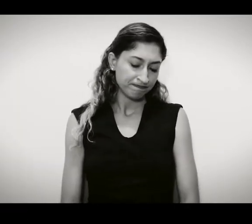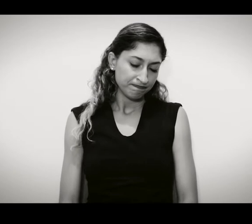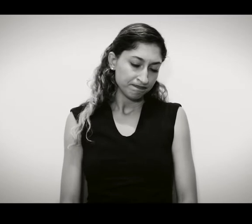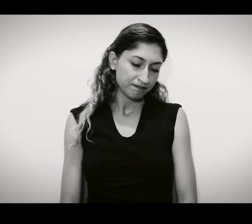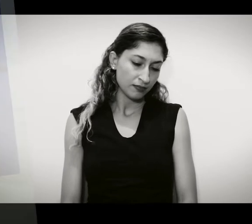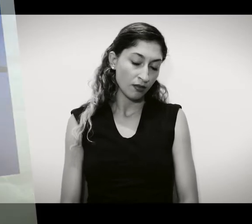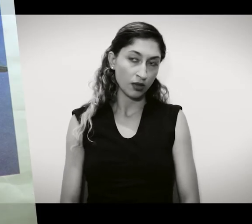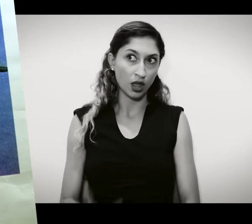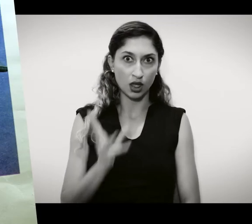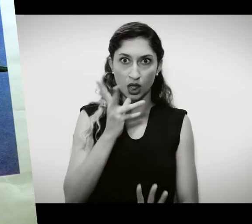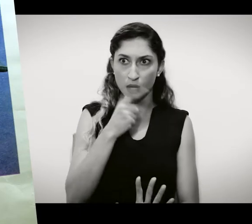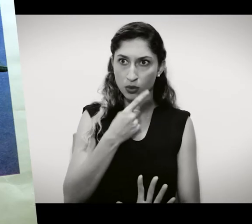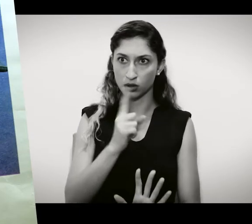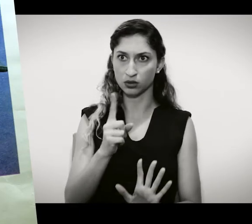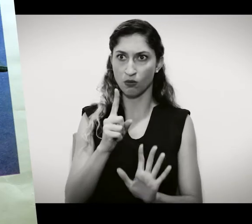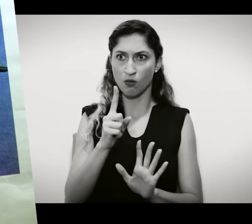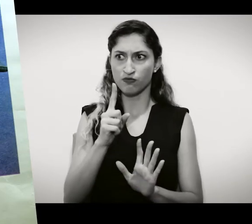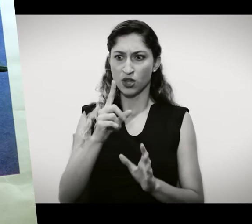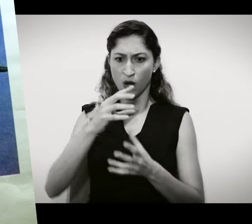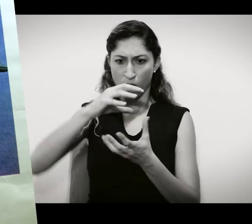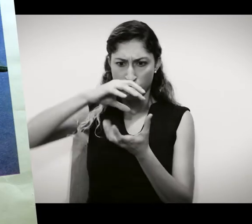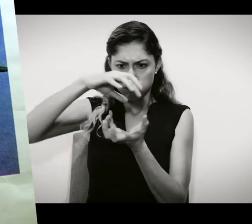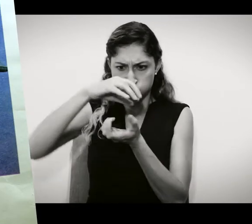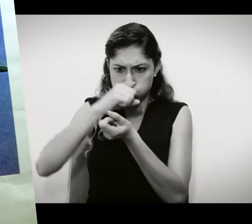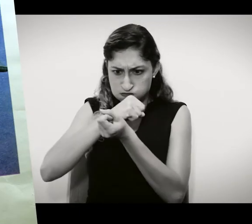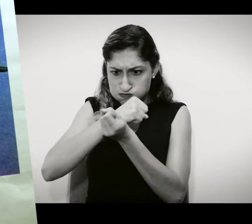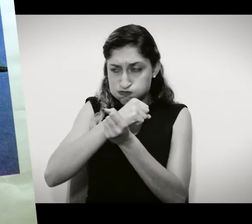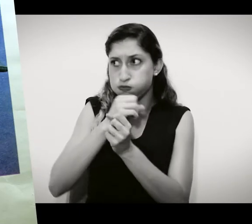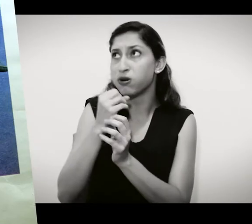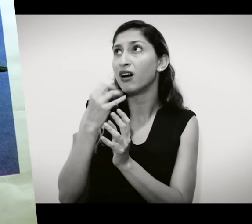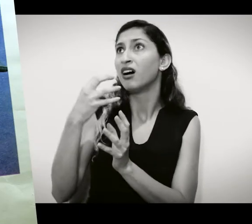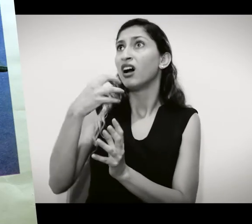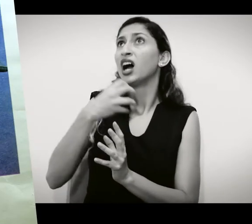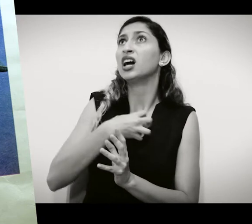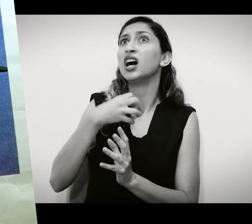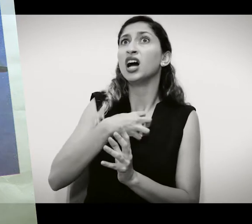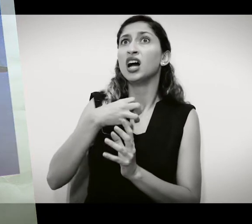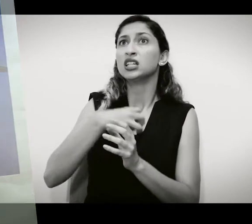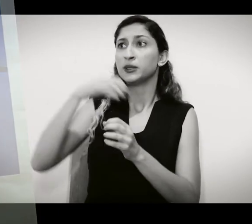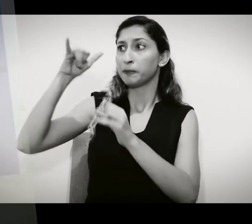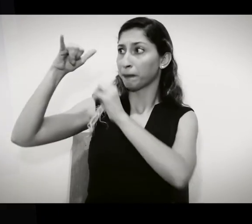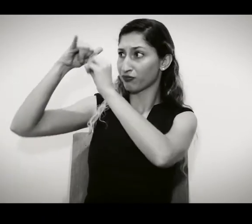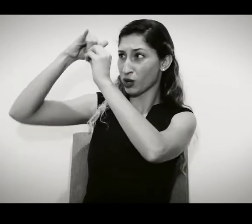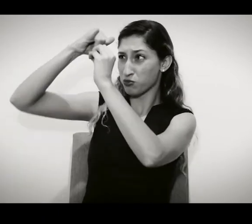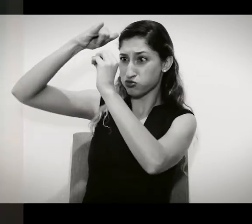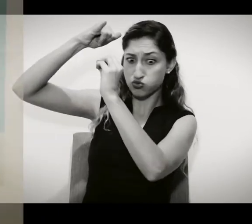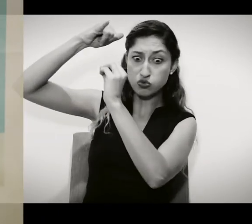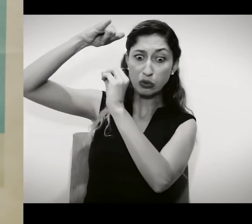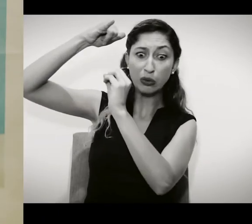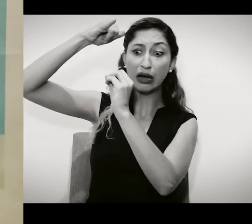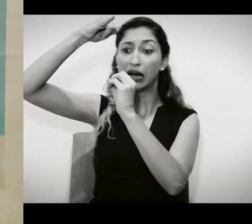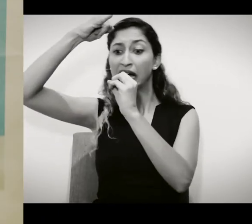Não demorou muito, e a bomba boa viu que estava sobre outra cidade. E,